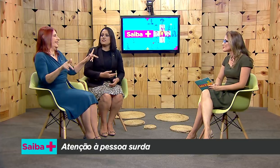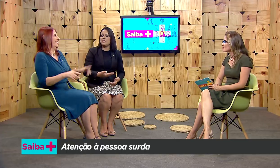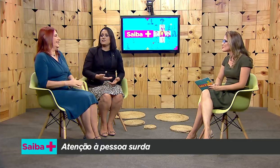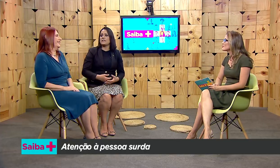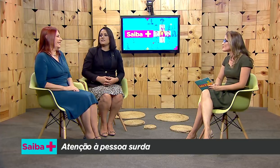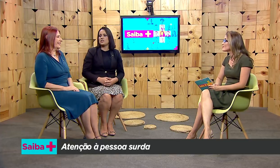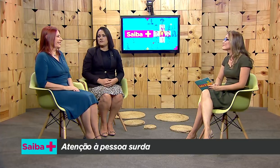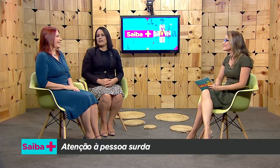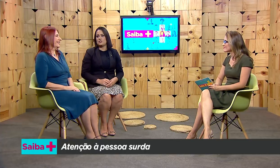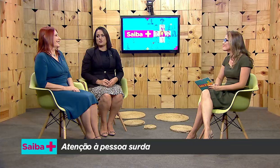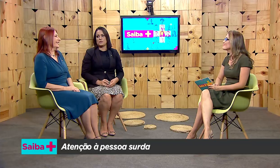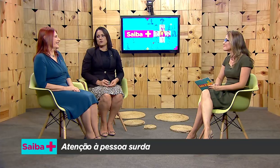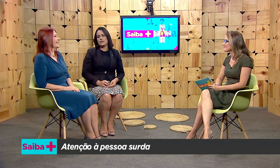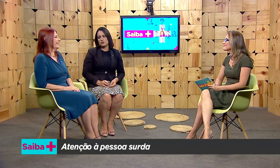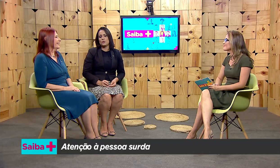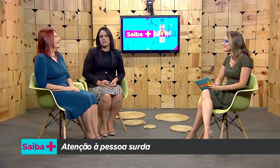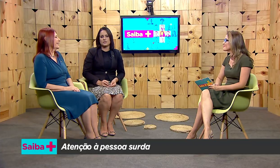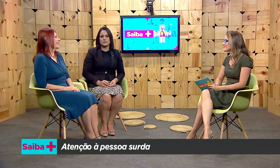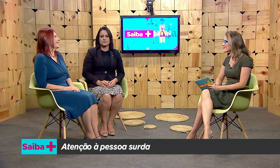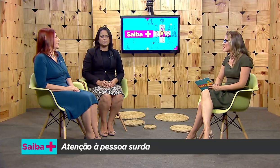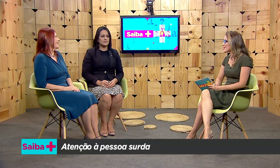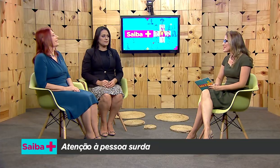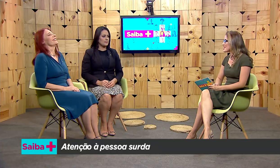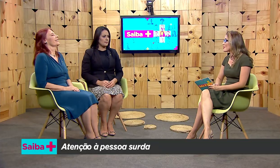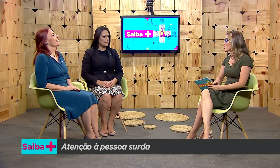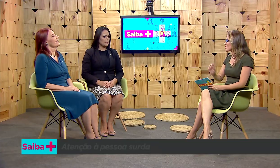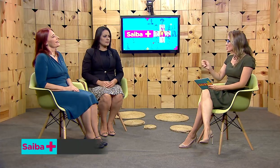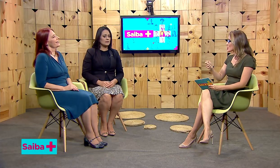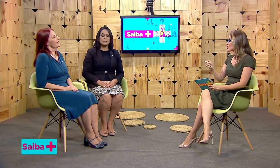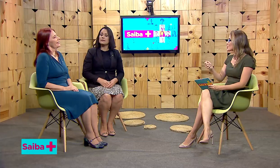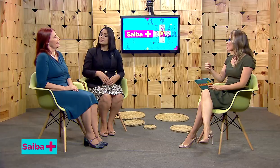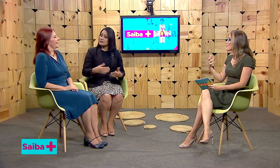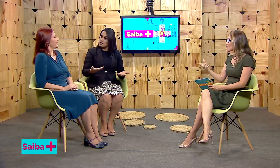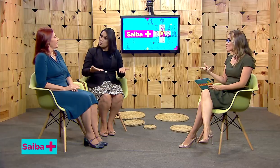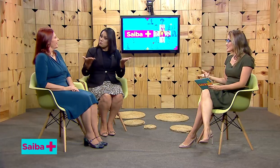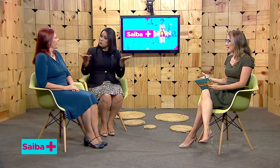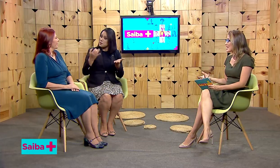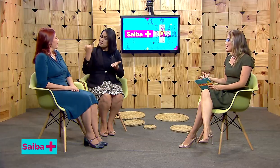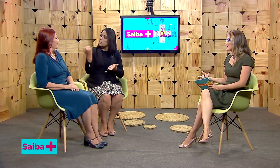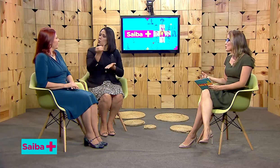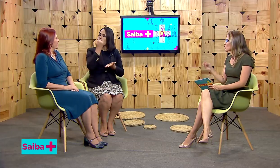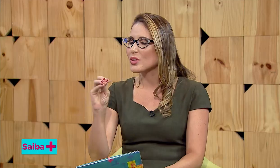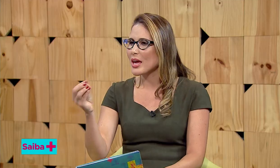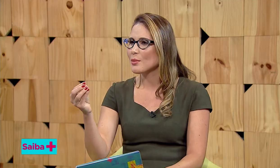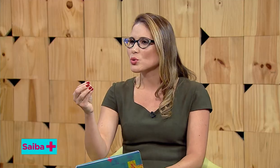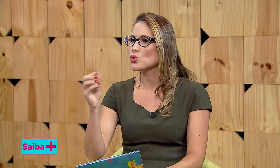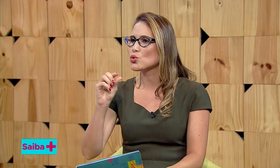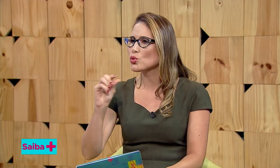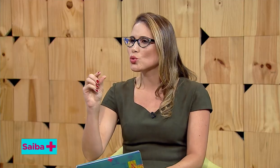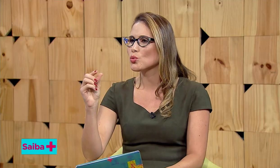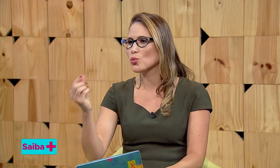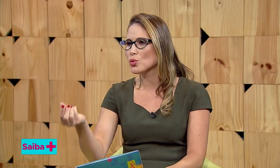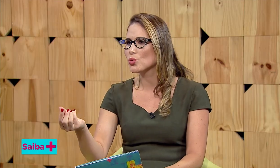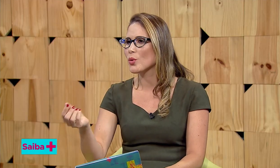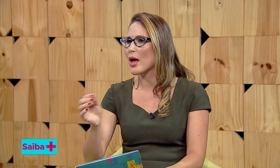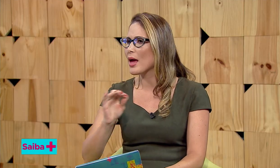identidades diferentes de pessoas surdas. E é importante a gente reforçar que o termo surdo-mudo é